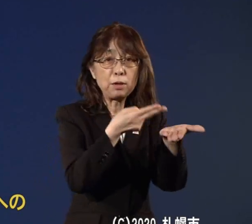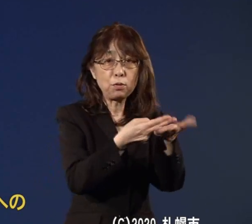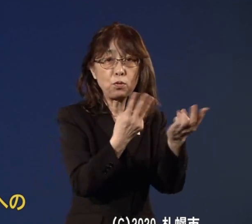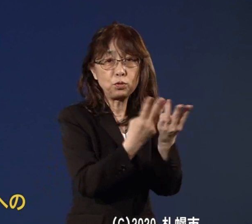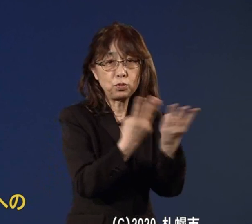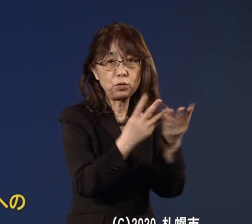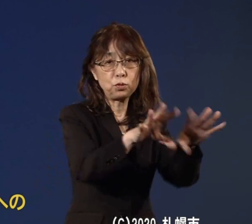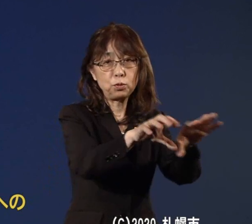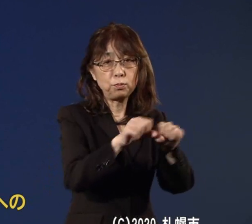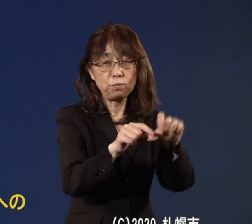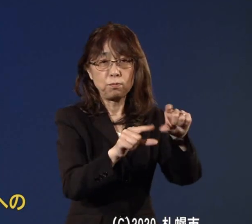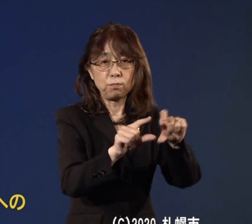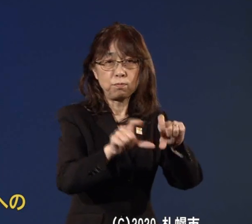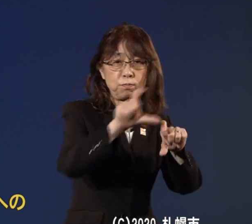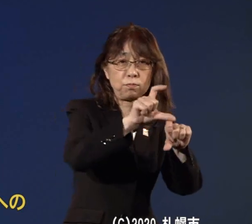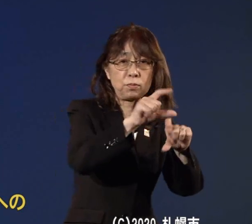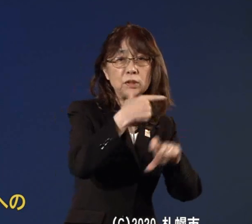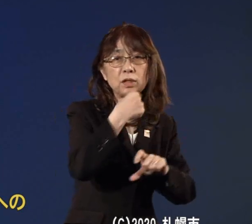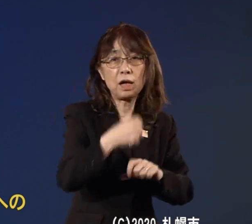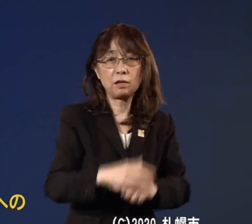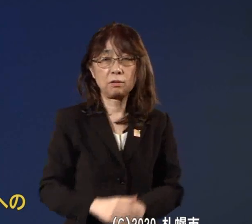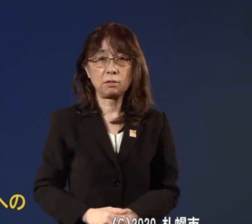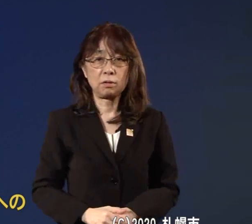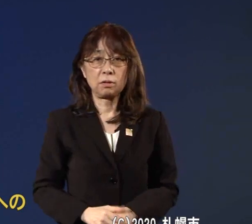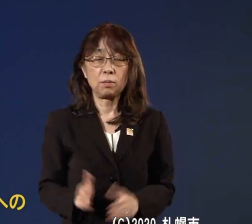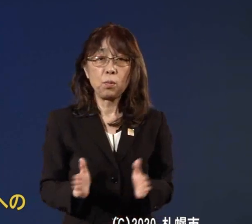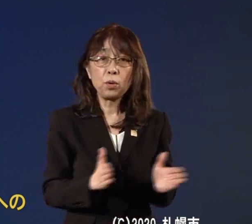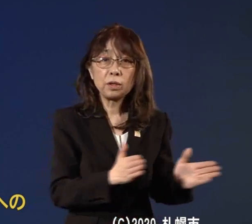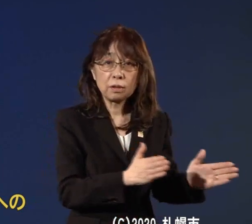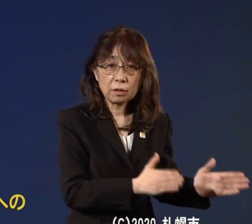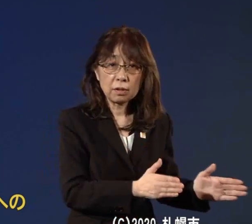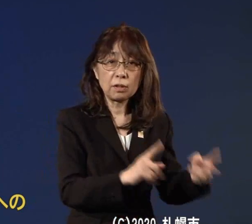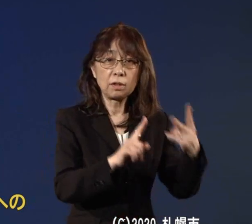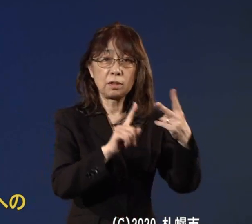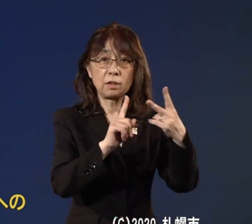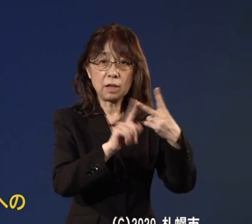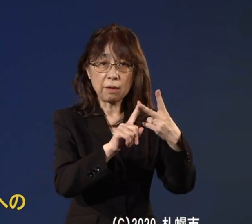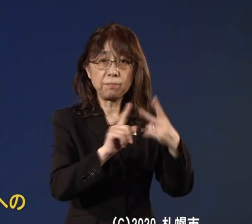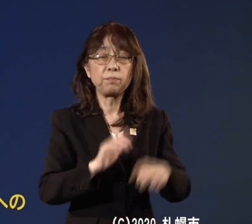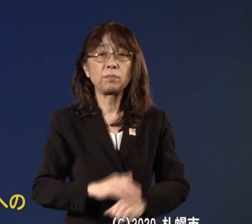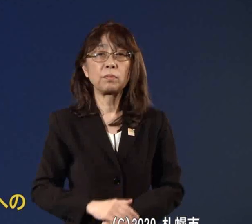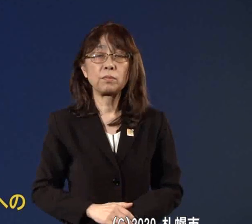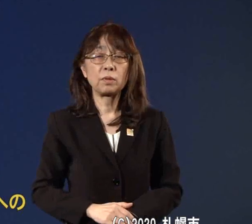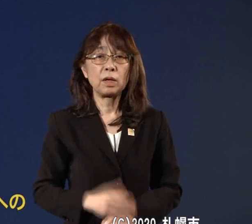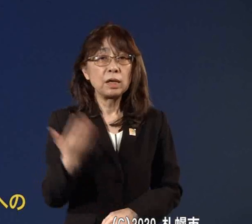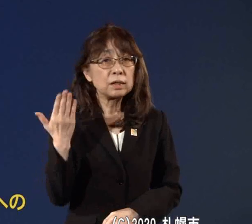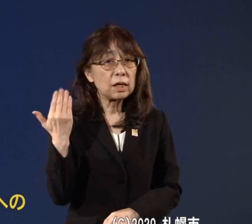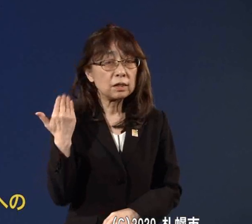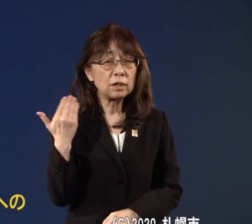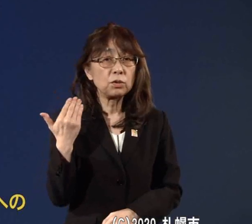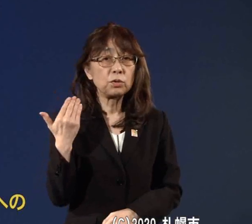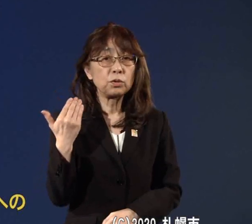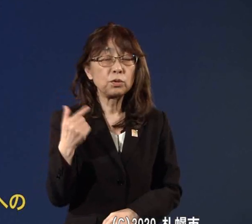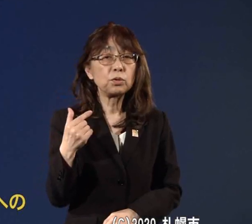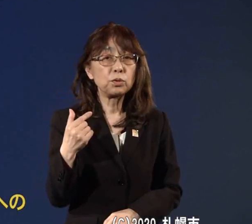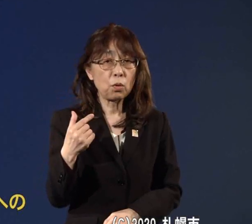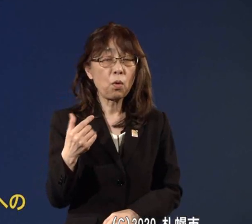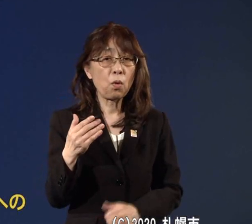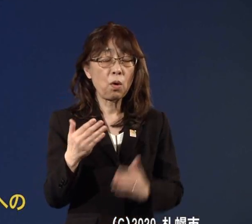思いますもう一点でございます先日の記者会見でもお話をさせていただき